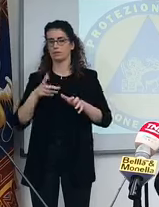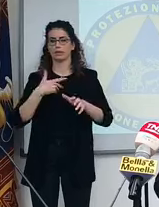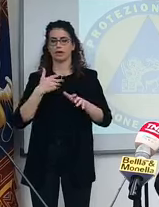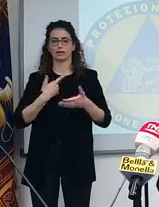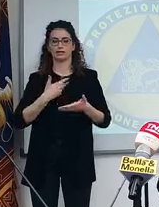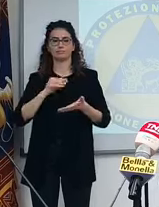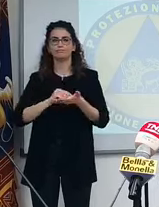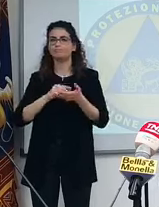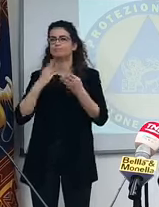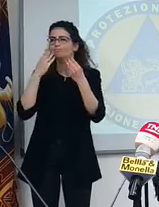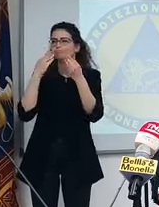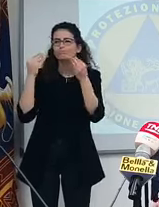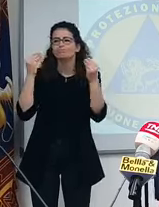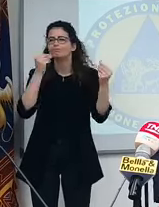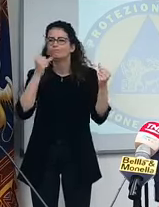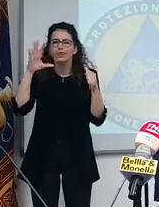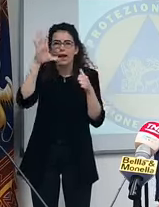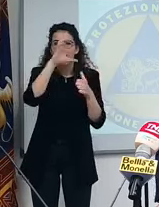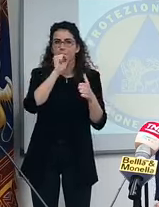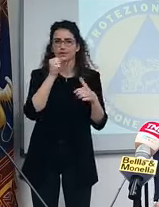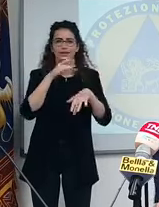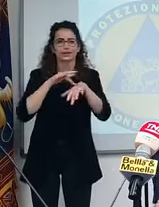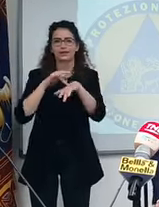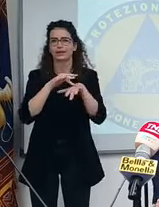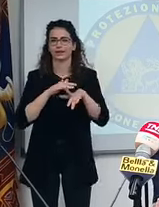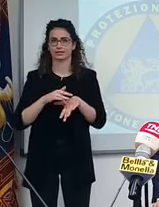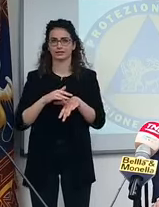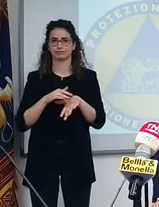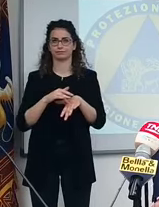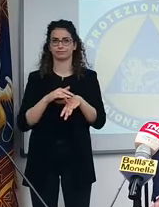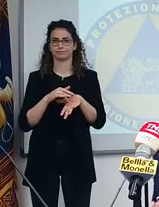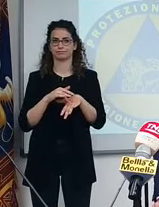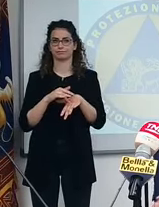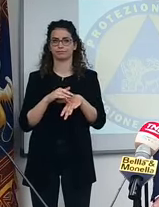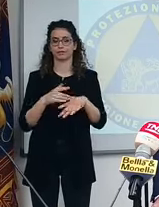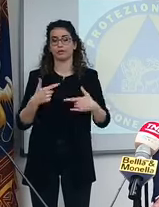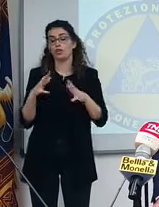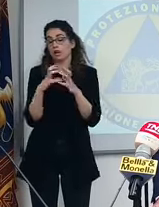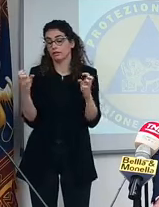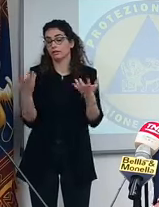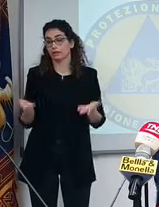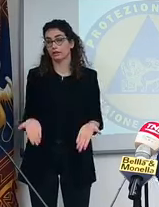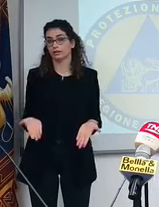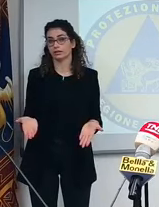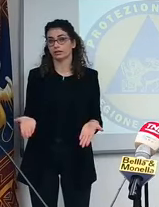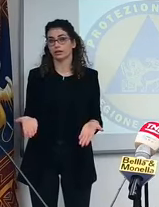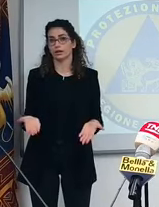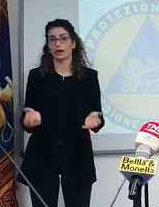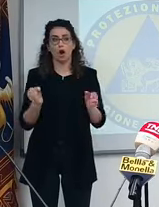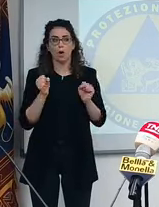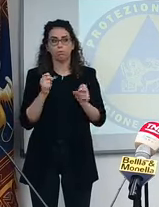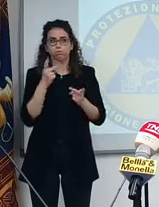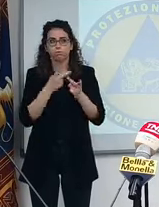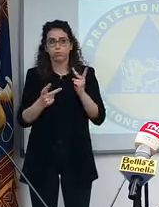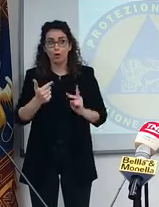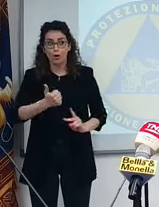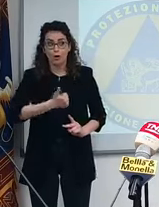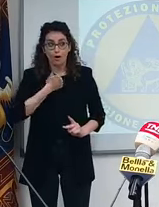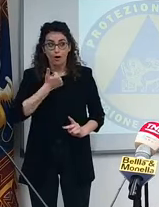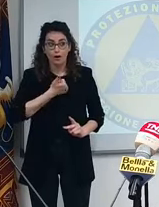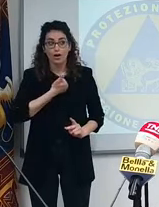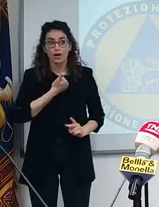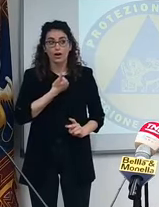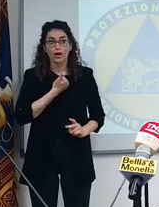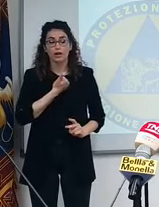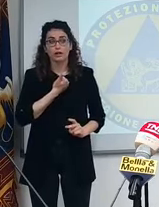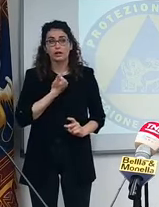respirare l'aria, capire cosa succede. Insomma, sono sempre aziende. Può essere una prova di autonomia? Ma